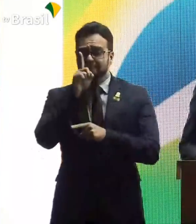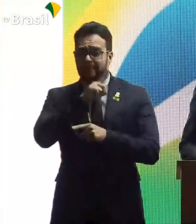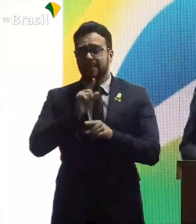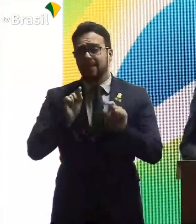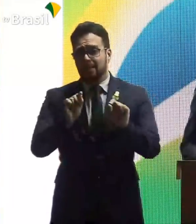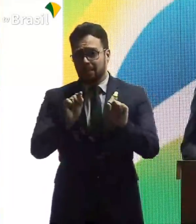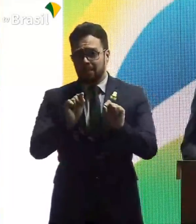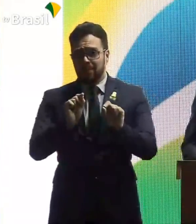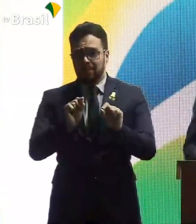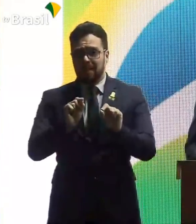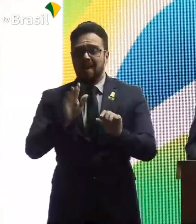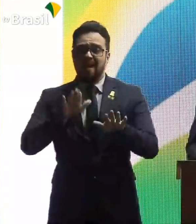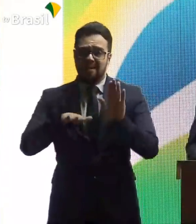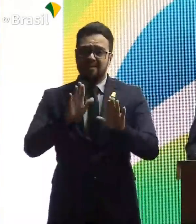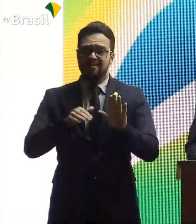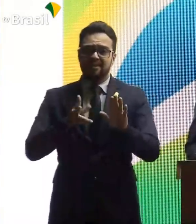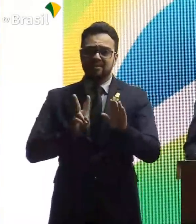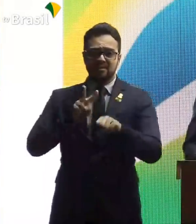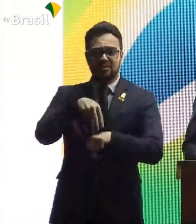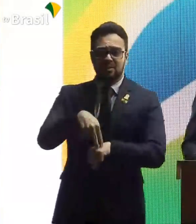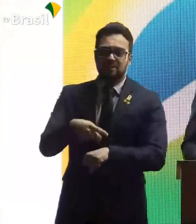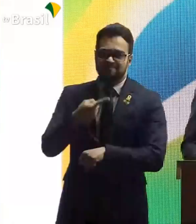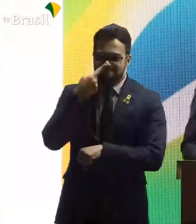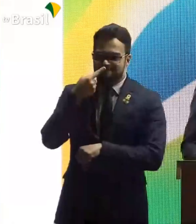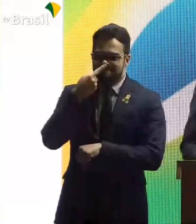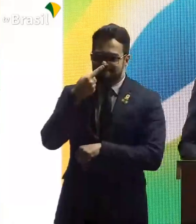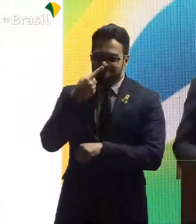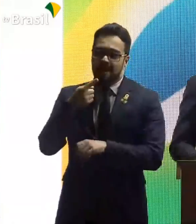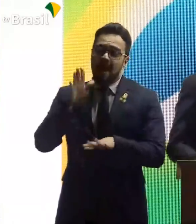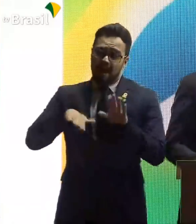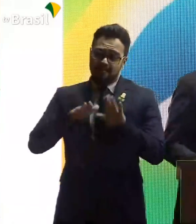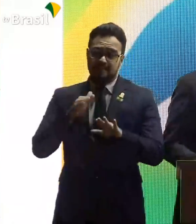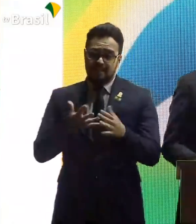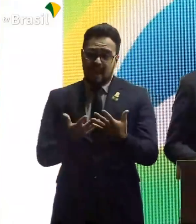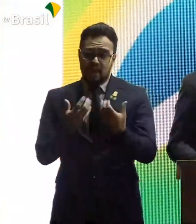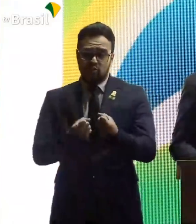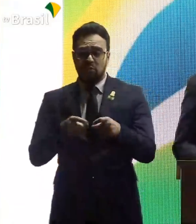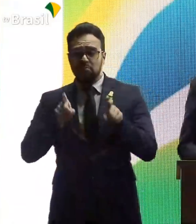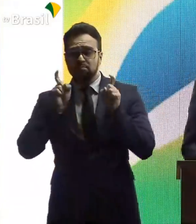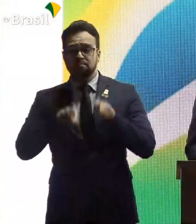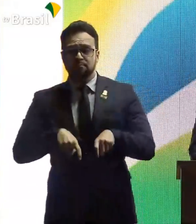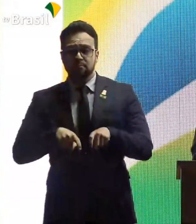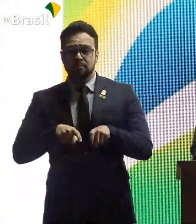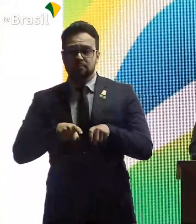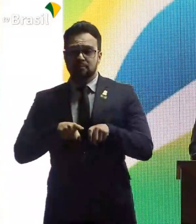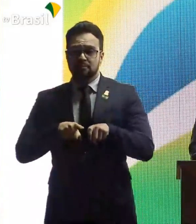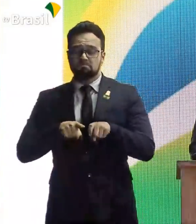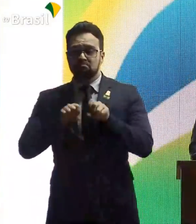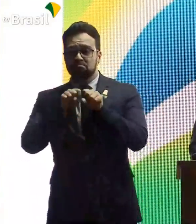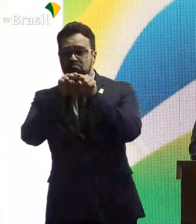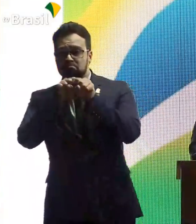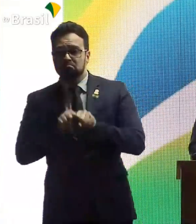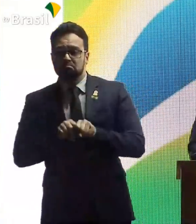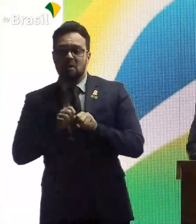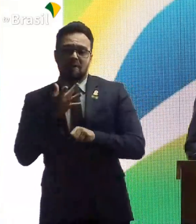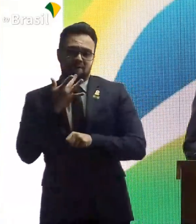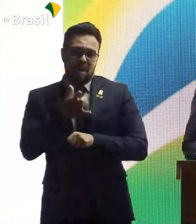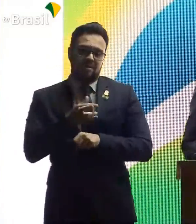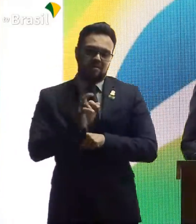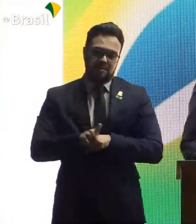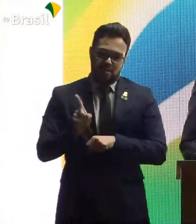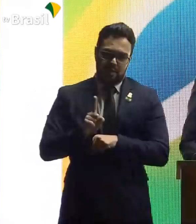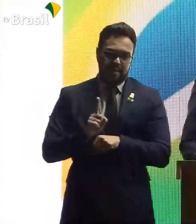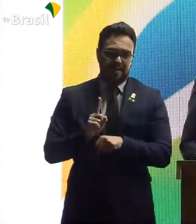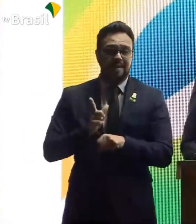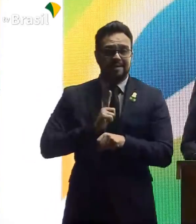Nós costumamos prometer muito. E quando assume o cargo, vê que não é fácil. Nós temos uma